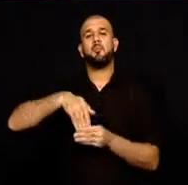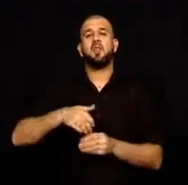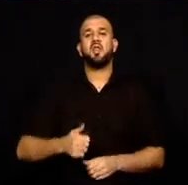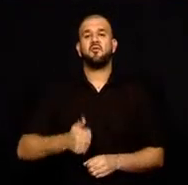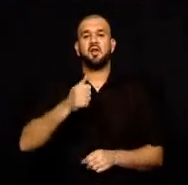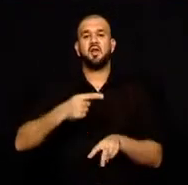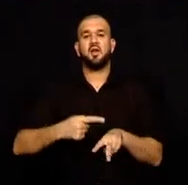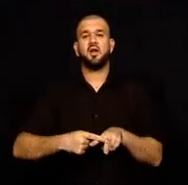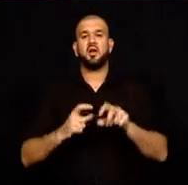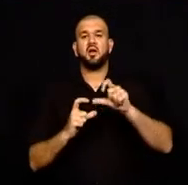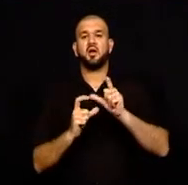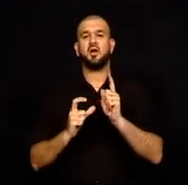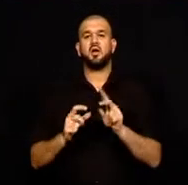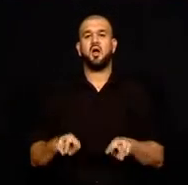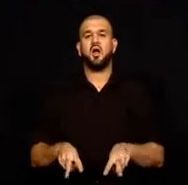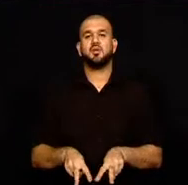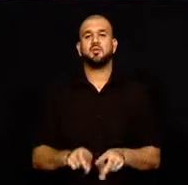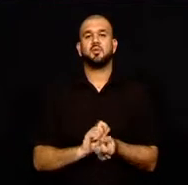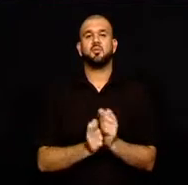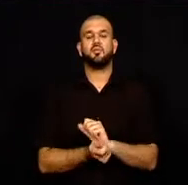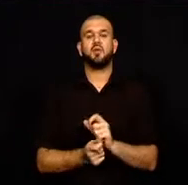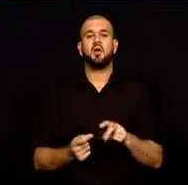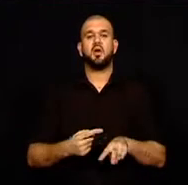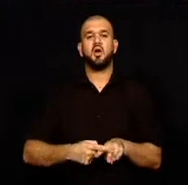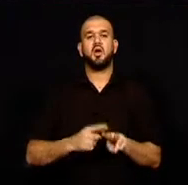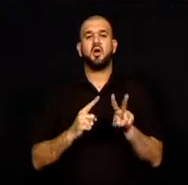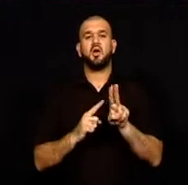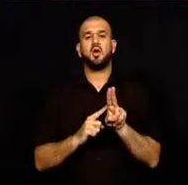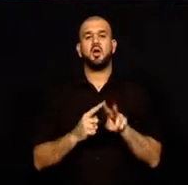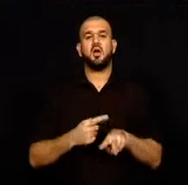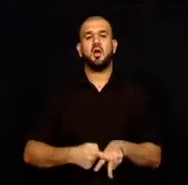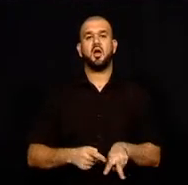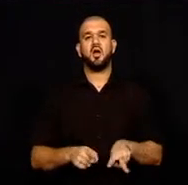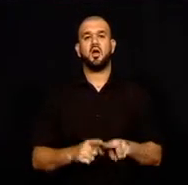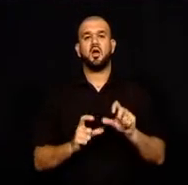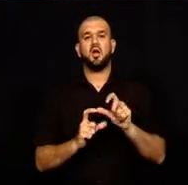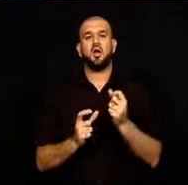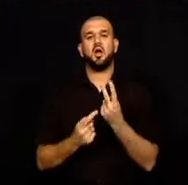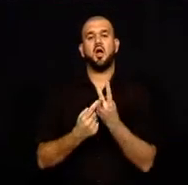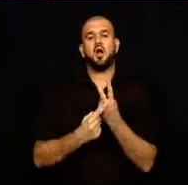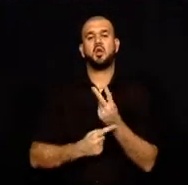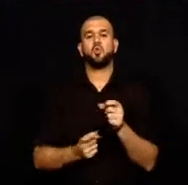Mausa Milletvekili Asım Akansoy'un atandığını açıkladı.